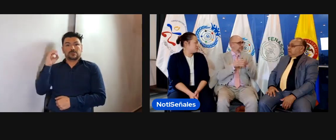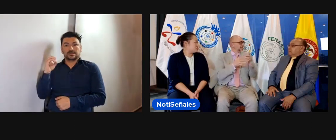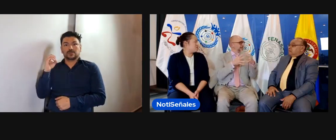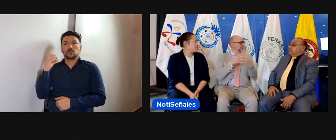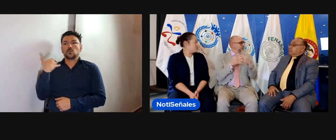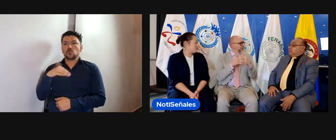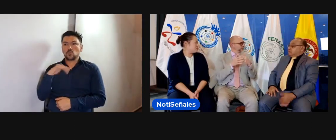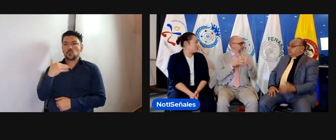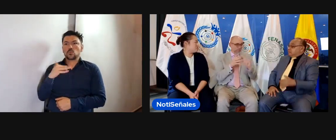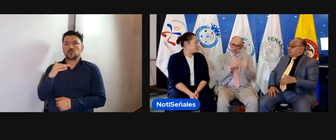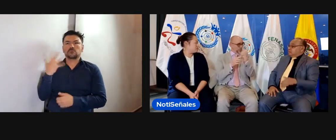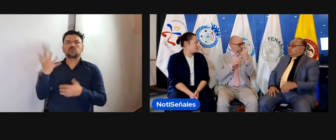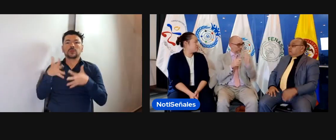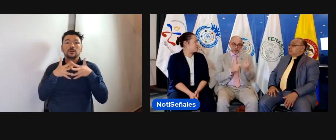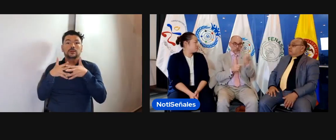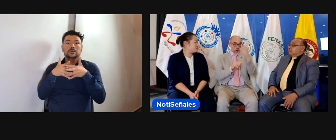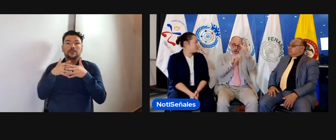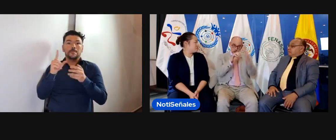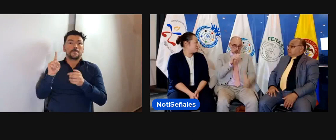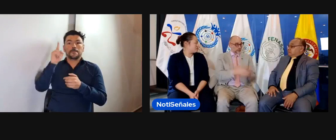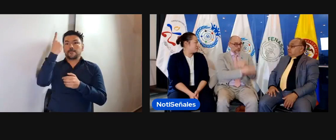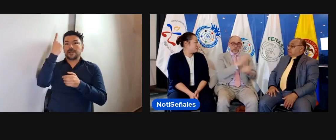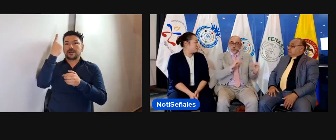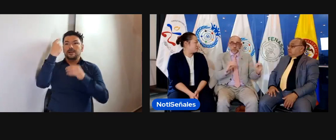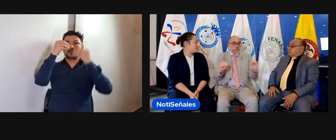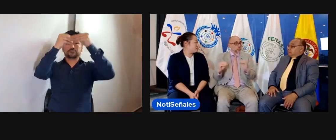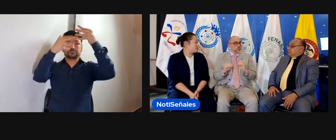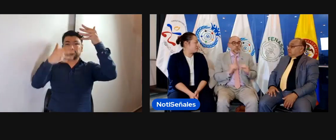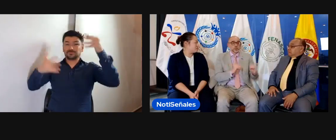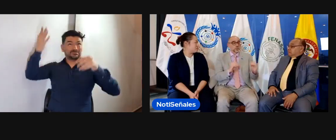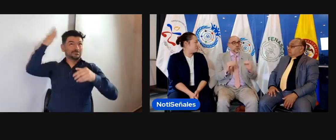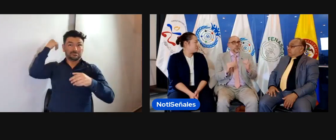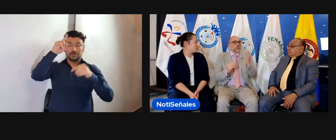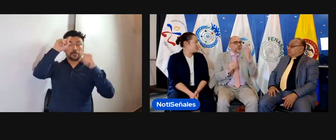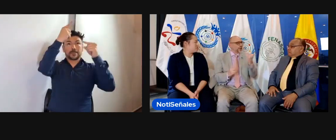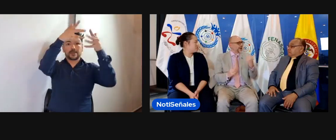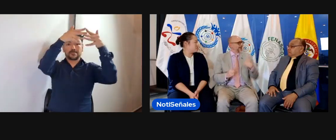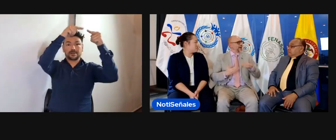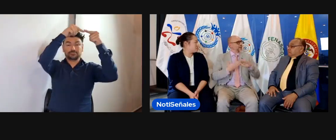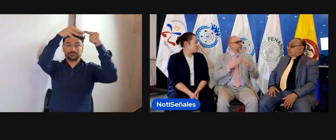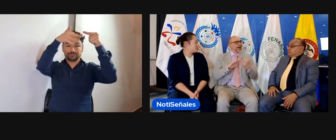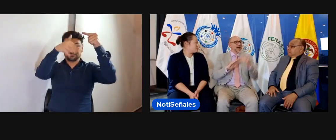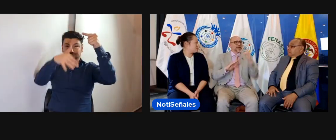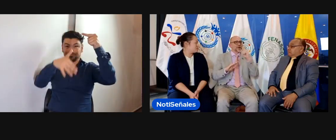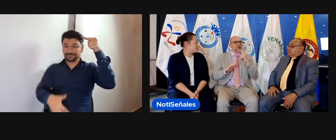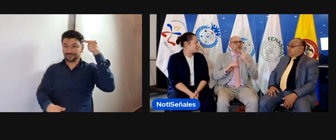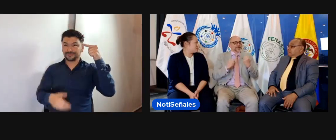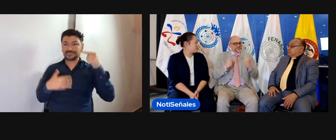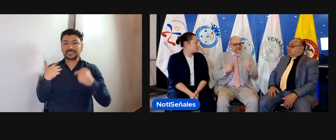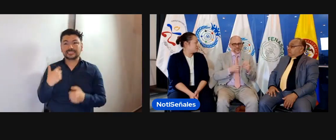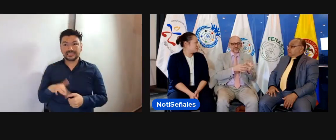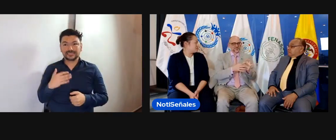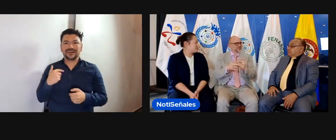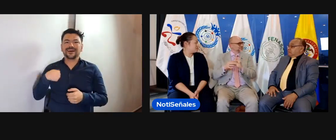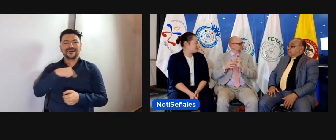la primera asociación de personas sordas, de personas con discapacidad. Se creó acá en América Latina.